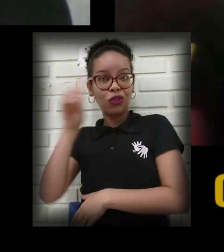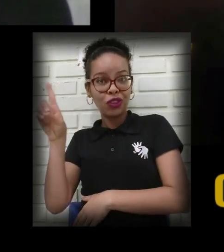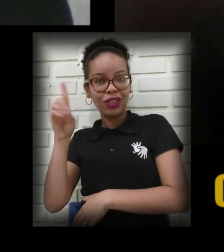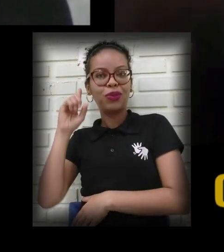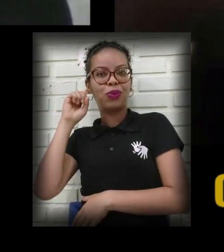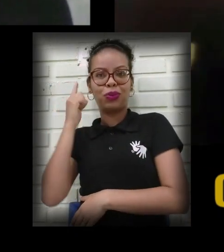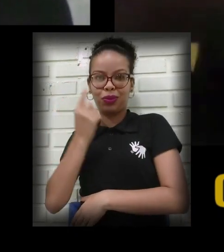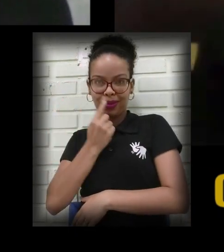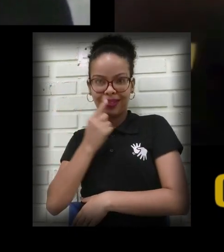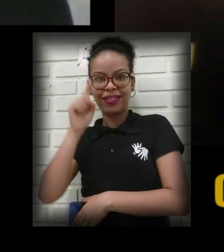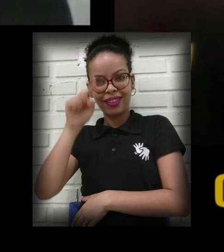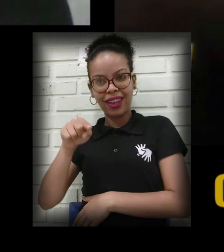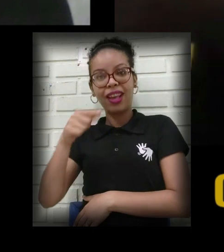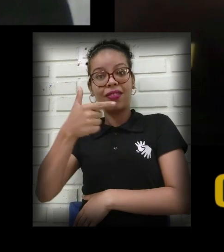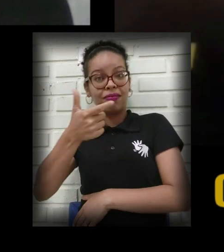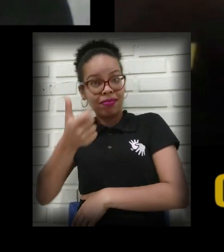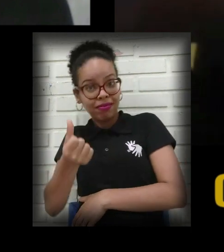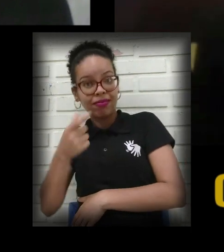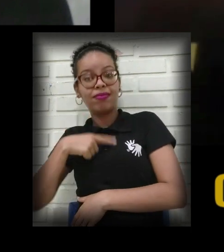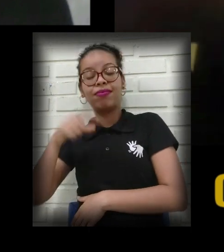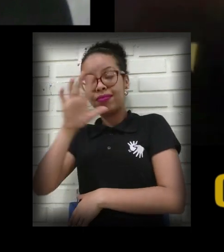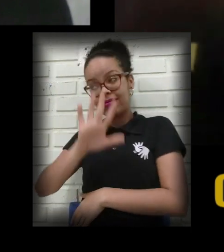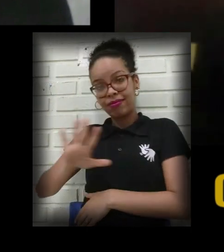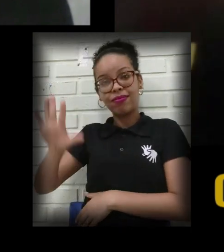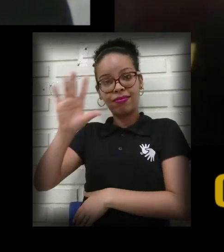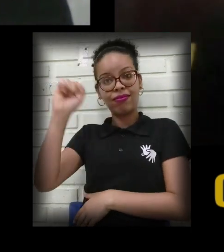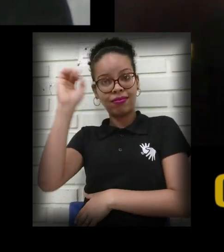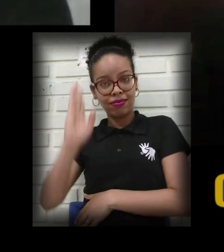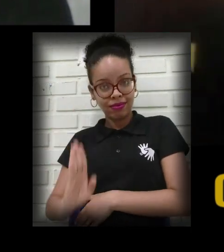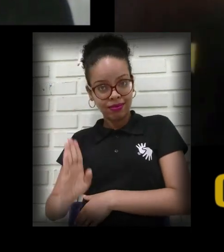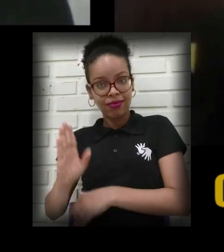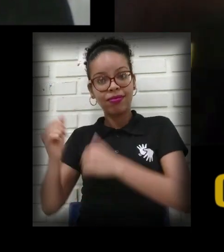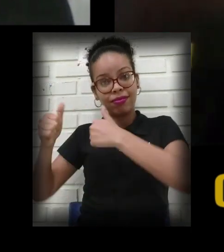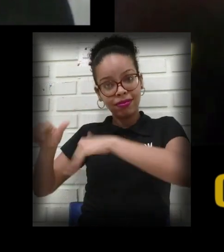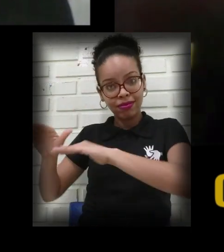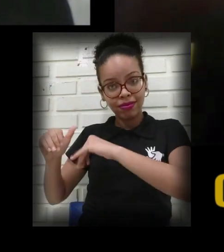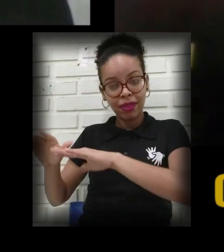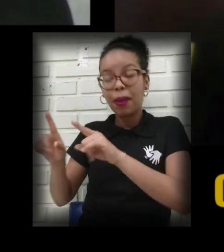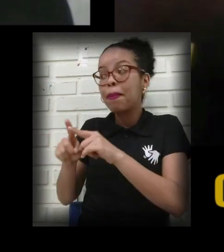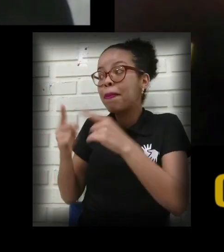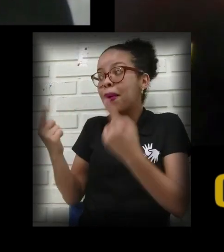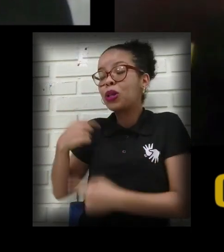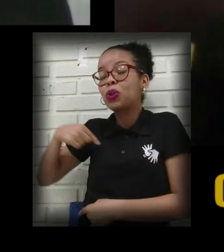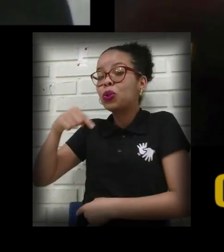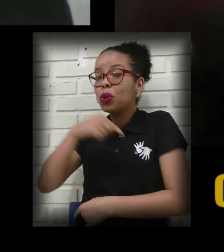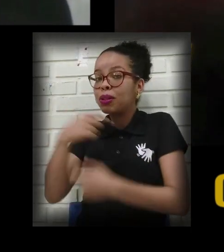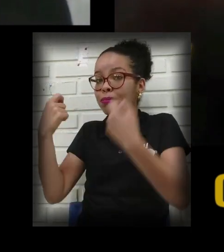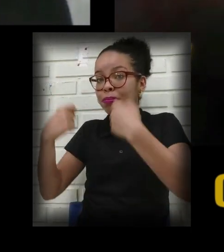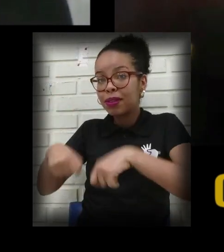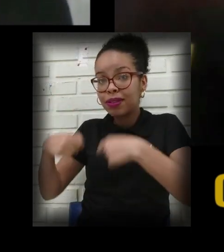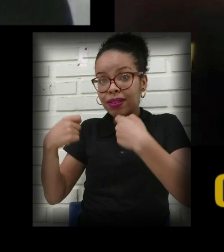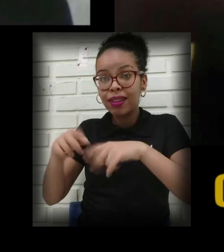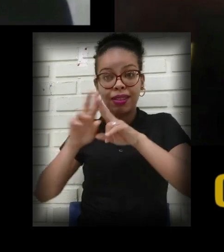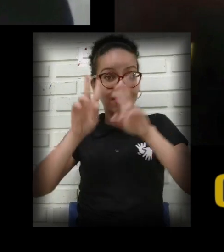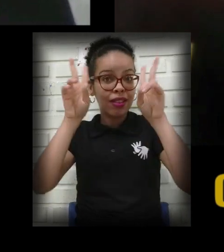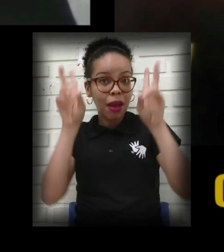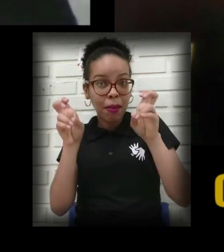surdo, como dia 26 de setembro. Só que o que a gente necessita, o que traz esse tema mais para a